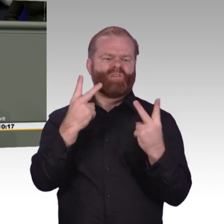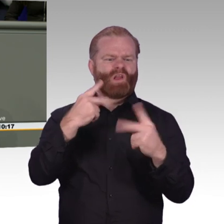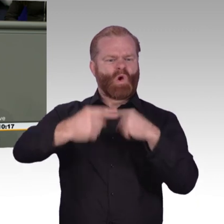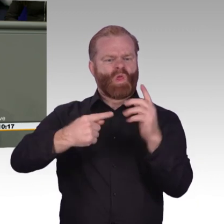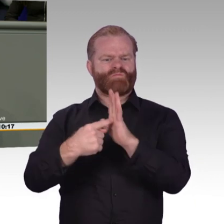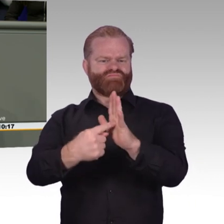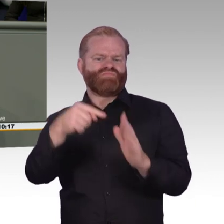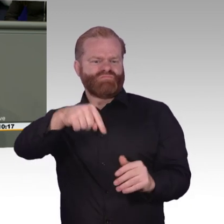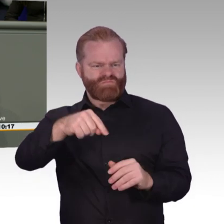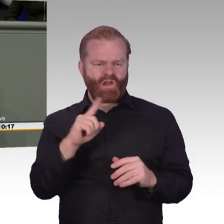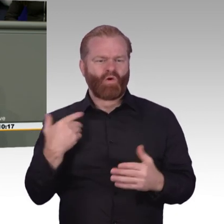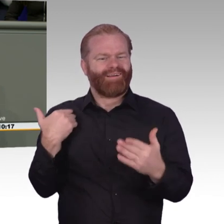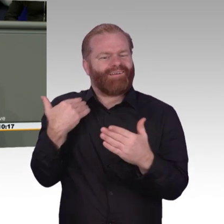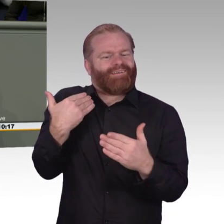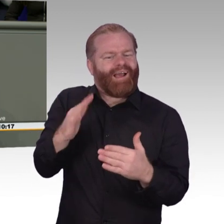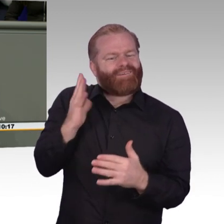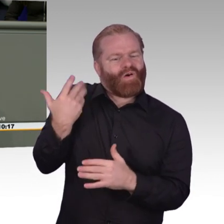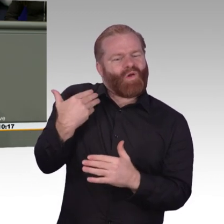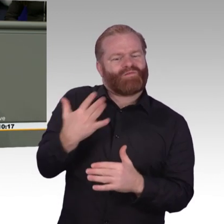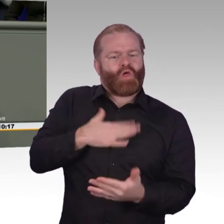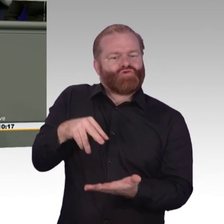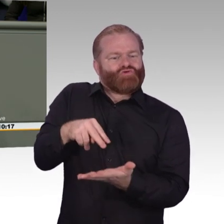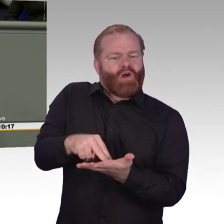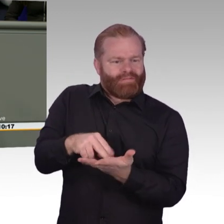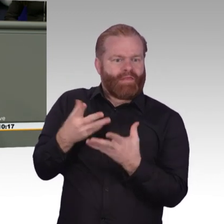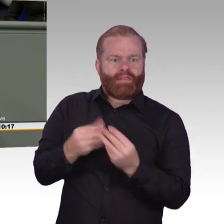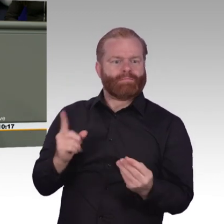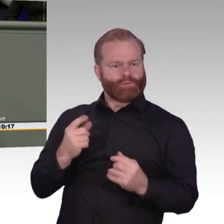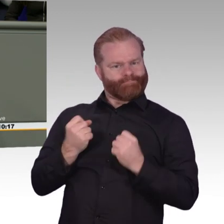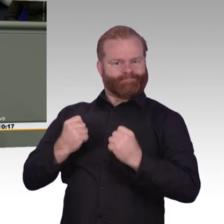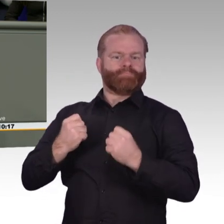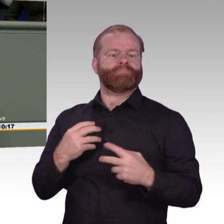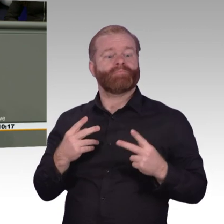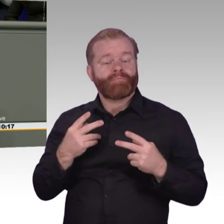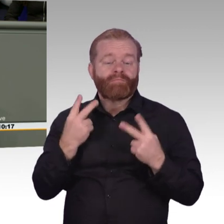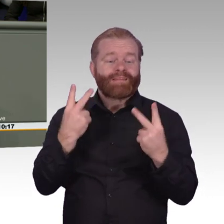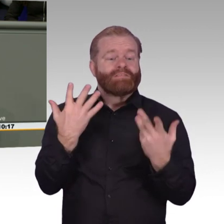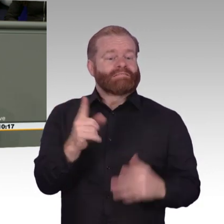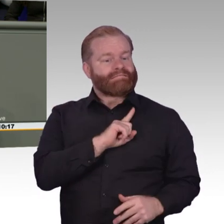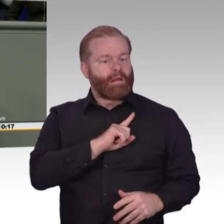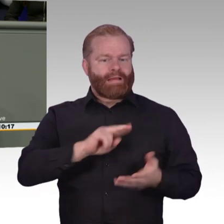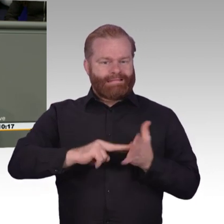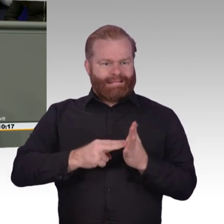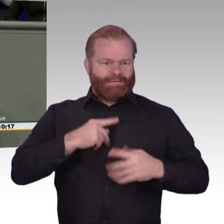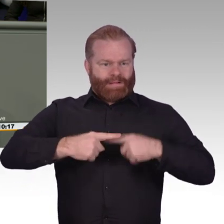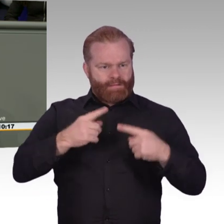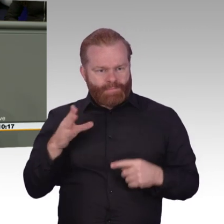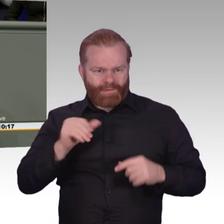Digitalisierung diskutieren. Ja, ein Digitalkabinett, ein Digitalrat, eine Datenethikkommission, eine